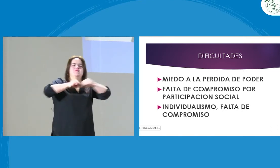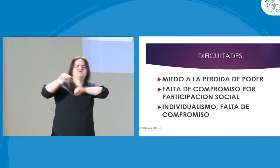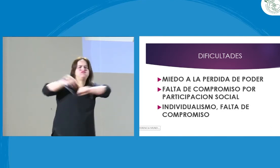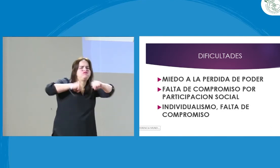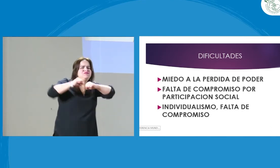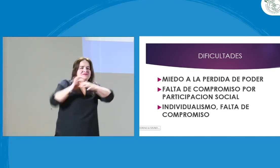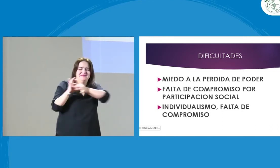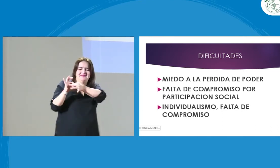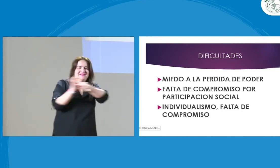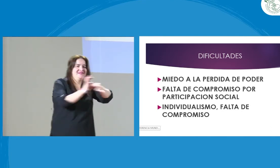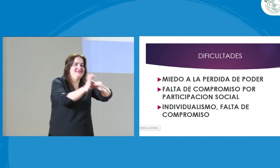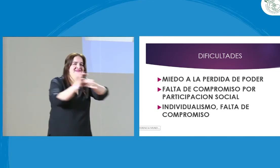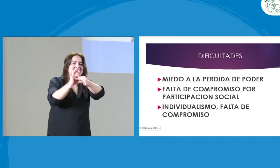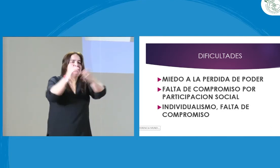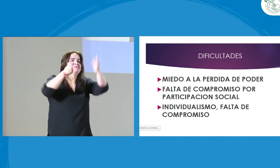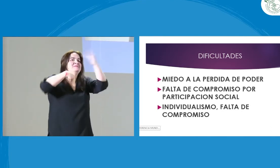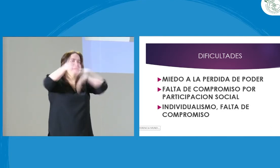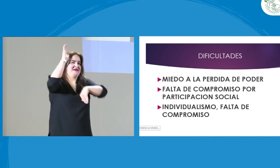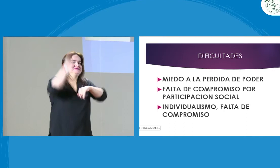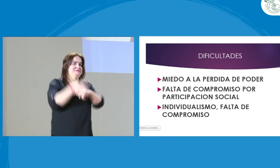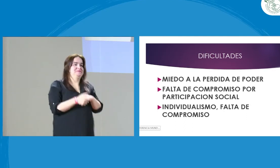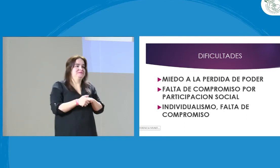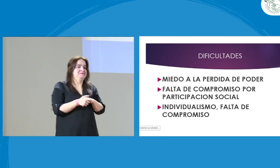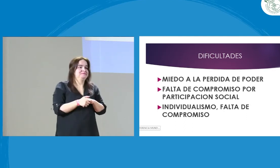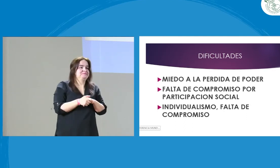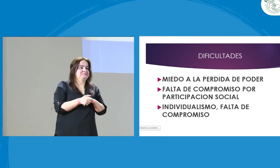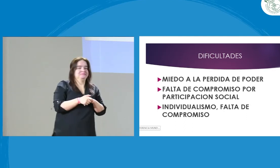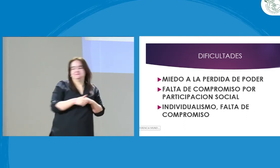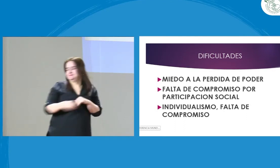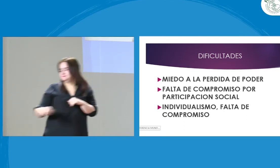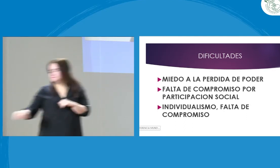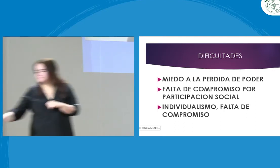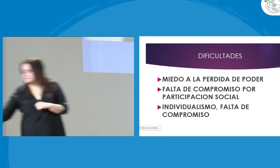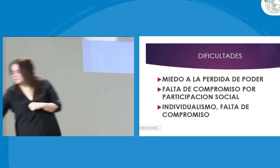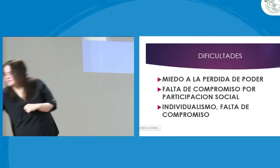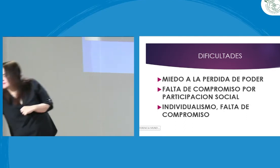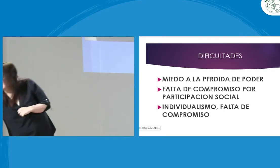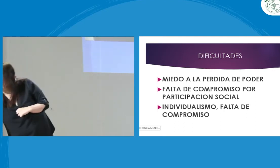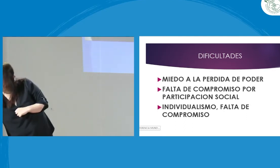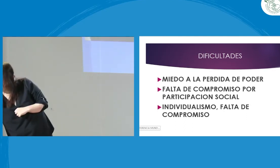mismo espacio, en una asociación, en ese movimiento asociativo, tanto hombres como mujeres, y se deben trabajar de la mano.